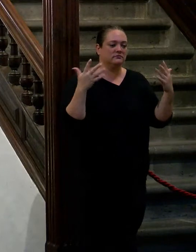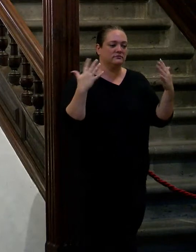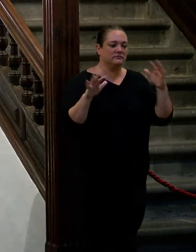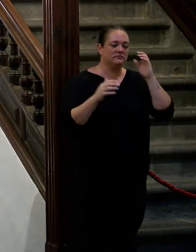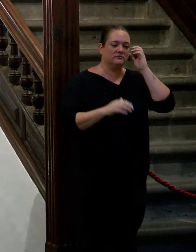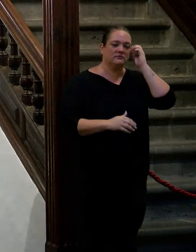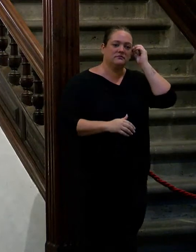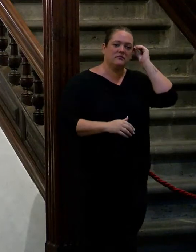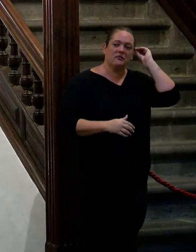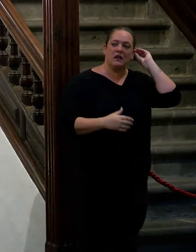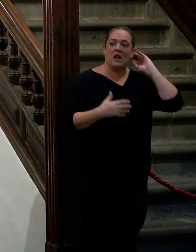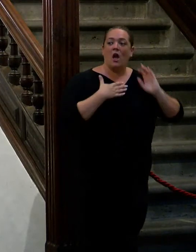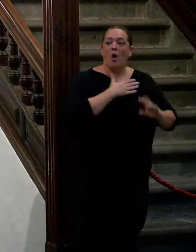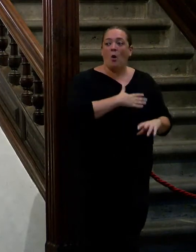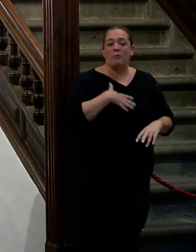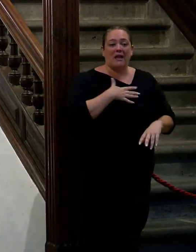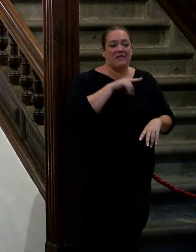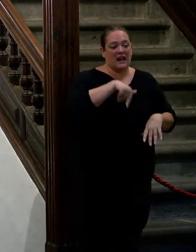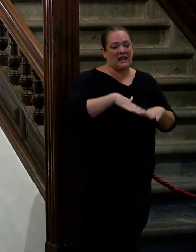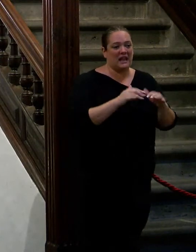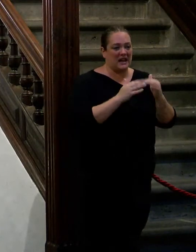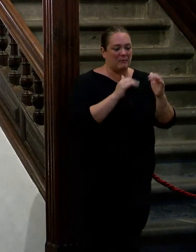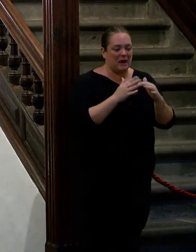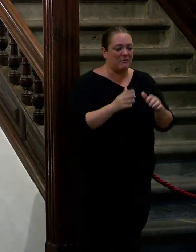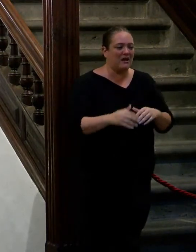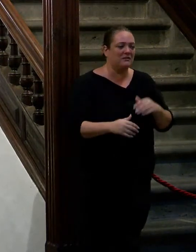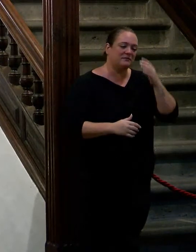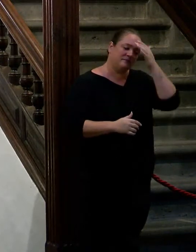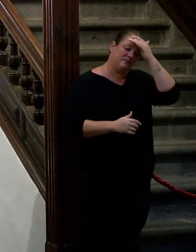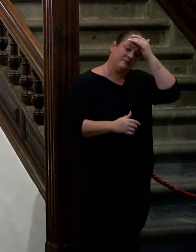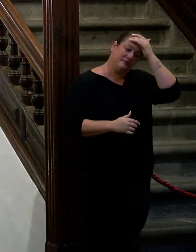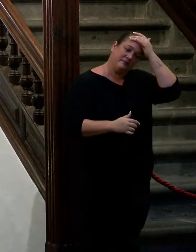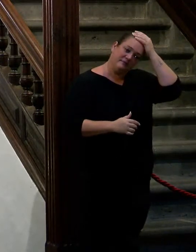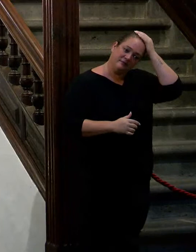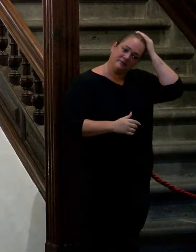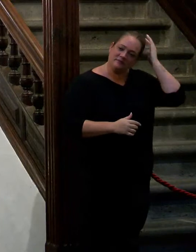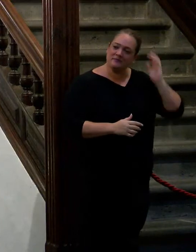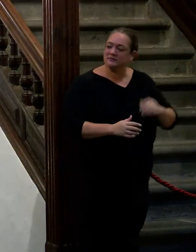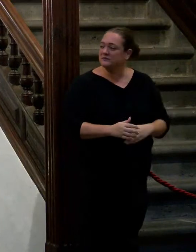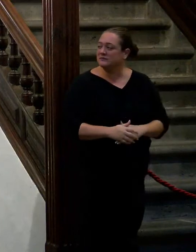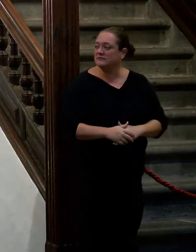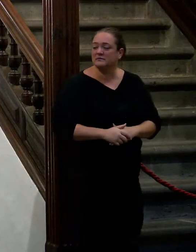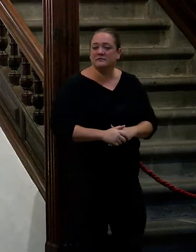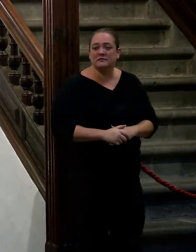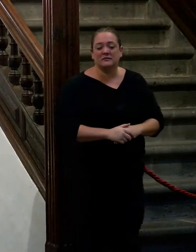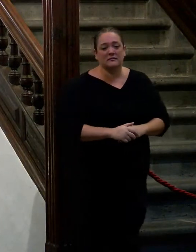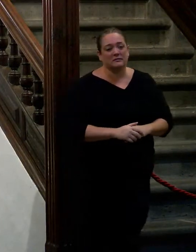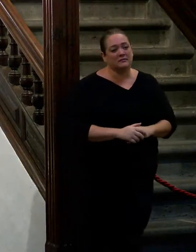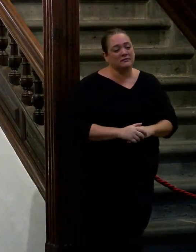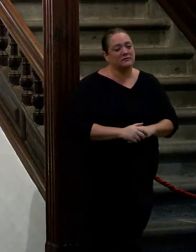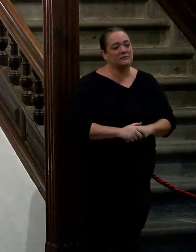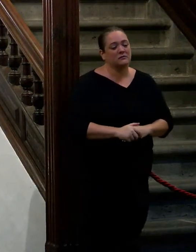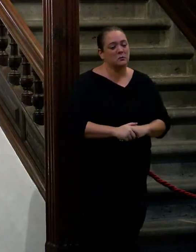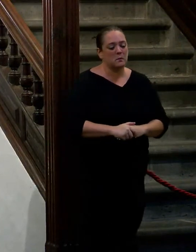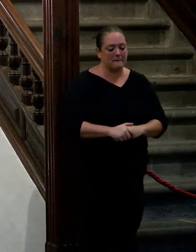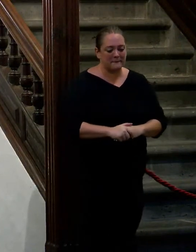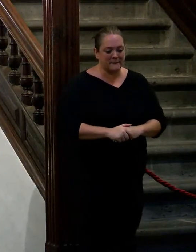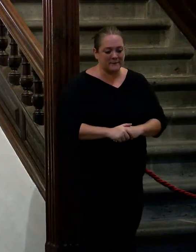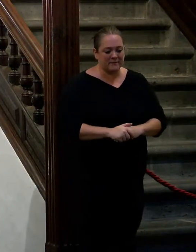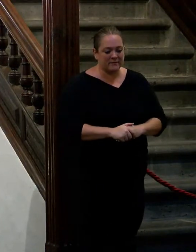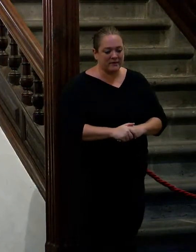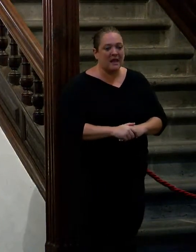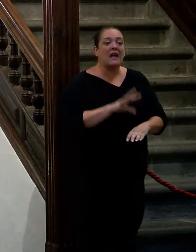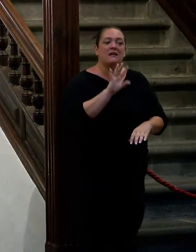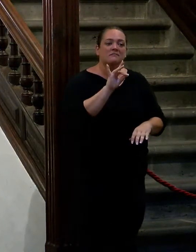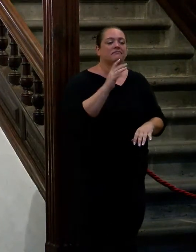ha sido un placer estar aquí en La Palma y charlar con vosotros y con él hace un reencuentro después de mucho tiempo si hacía